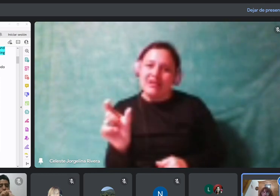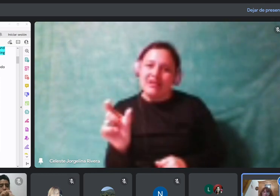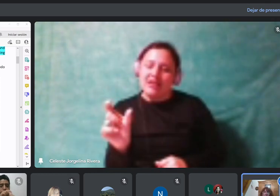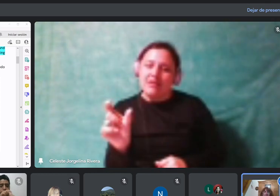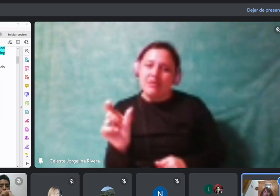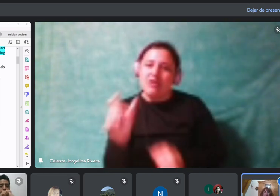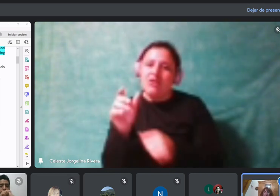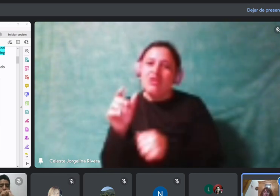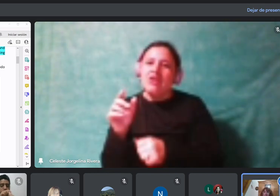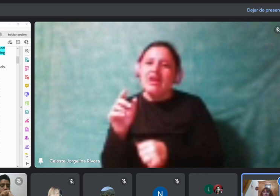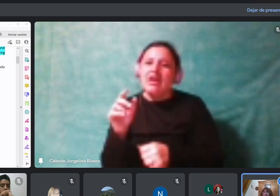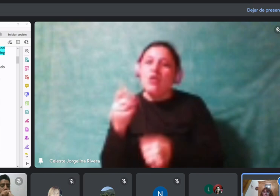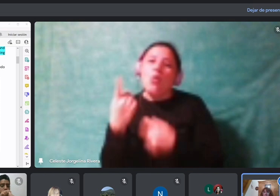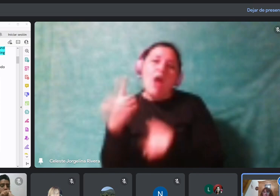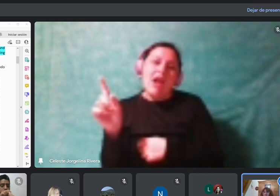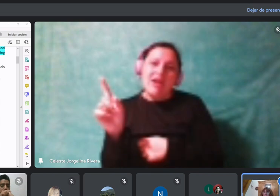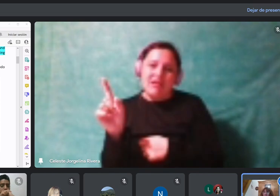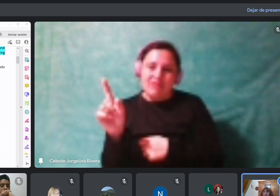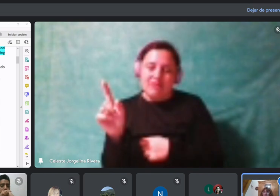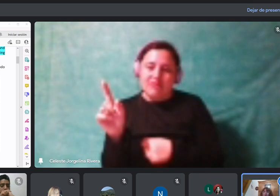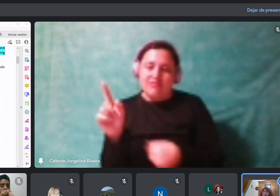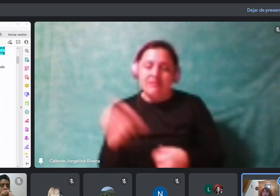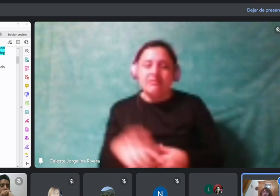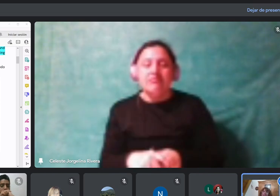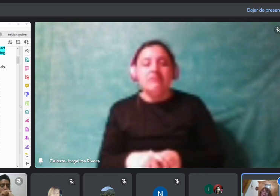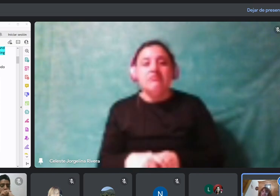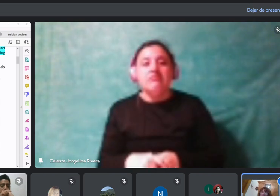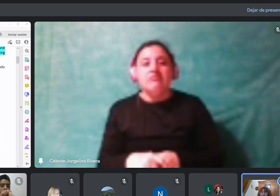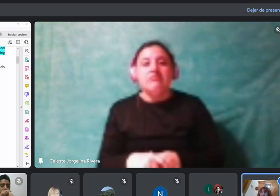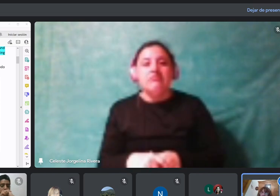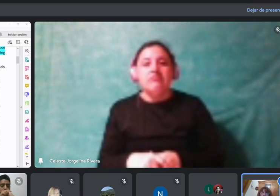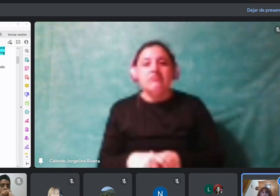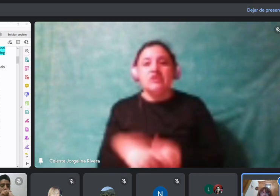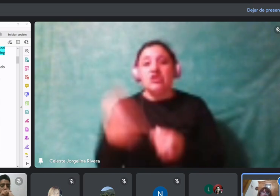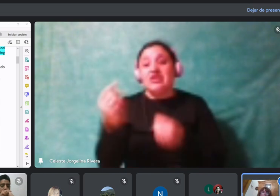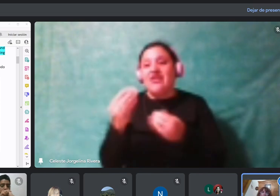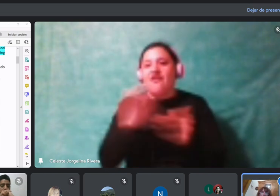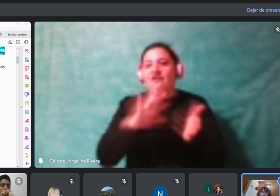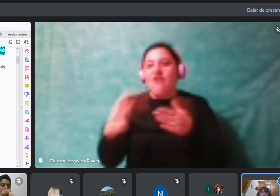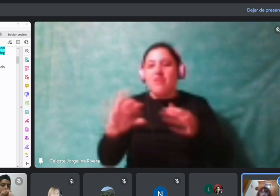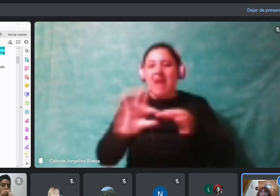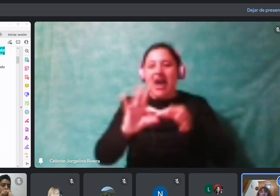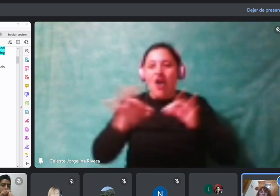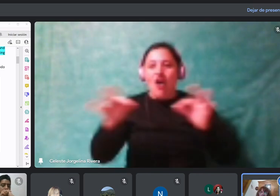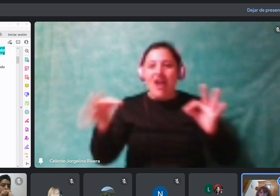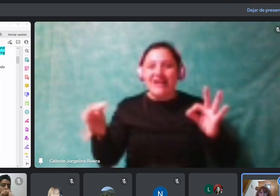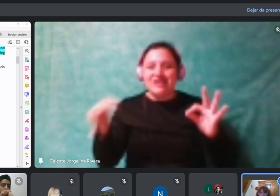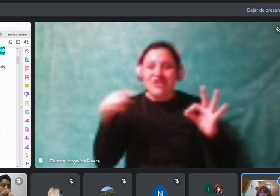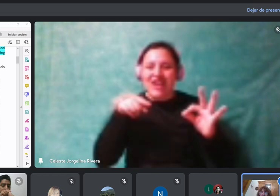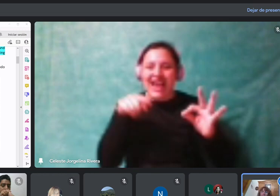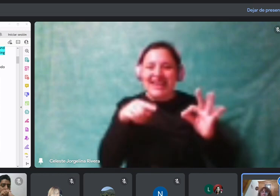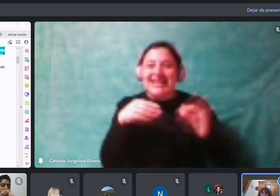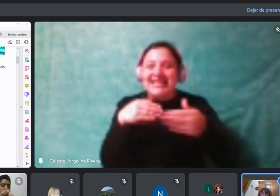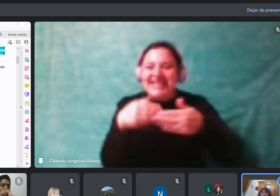que ese sustantivo es algo que tenés cerca. Que está en plural y está cerca. Bien.